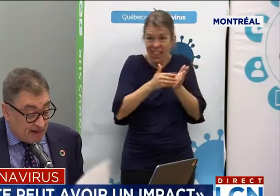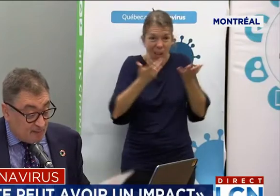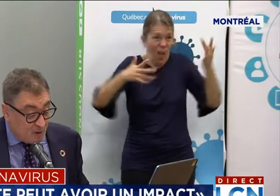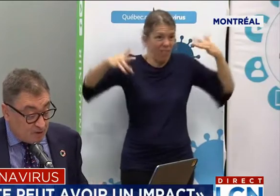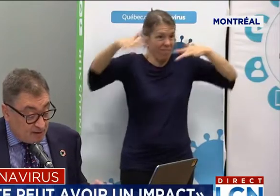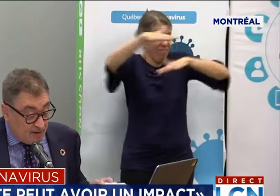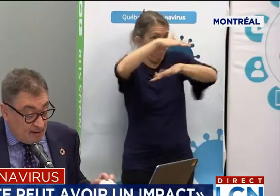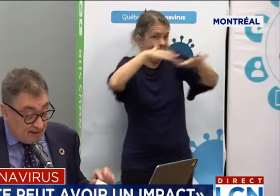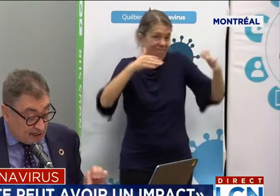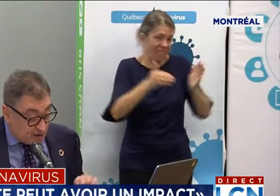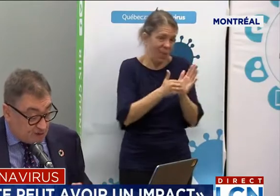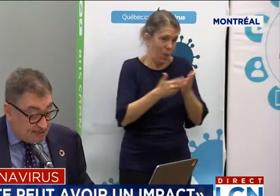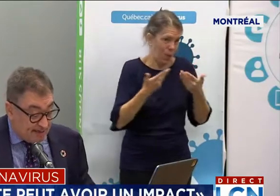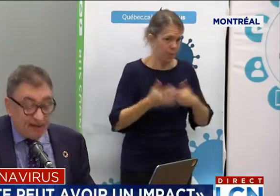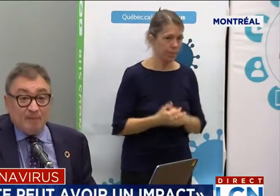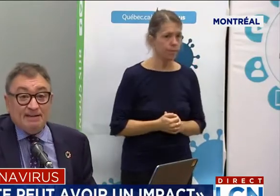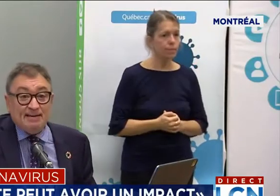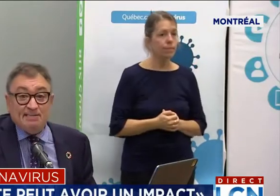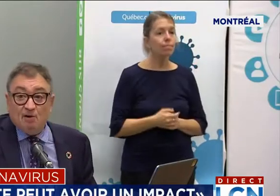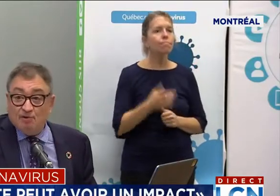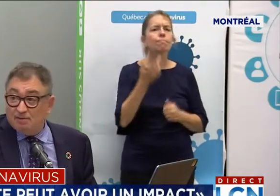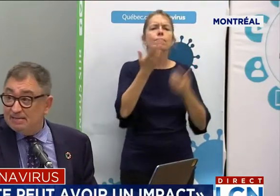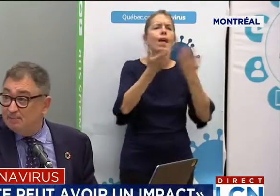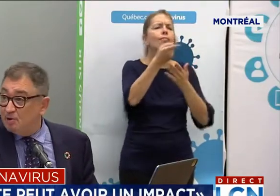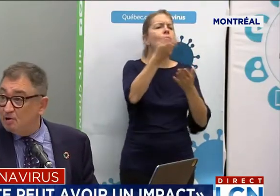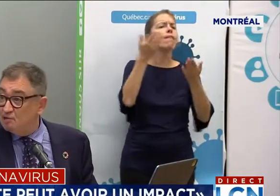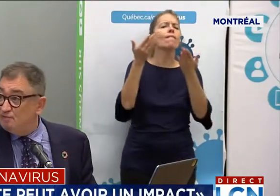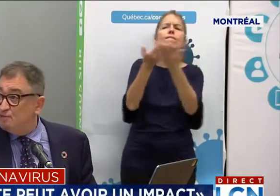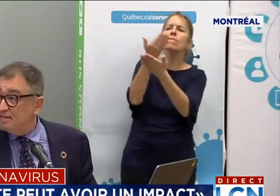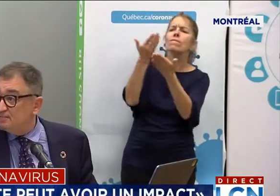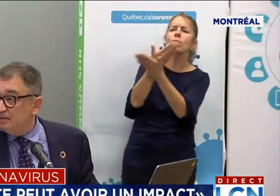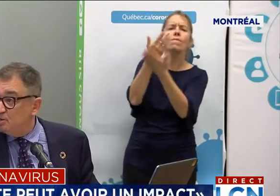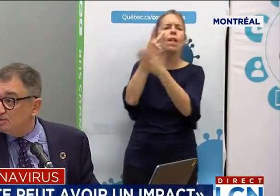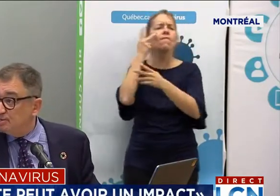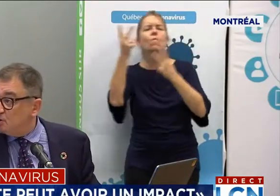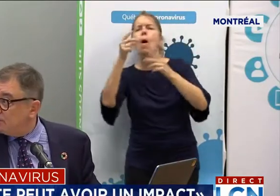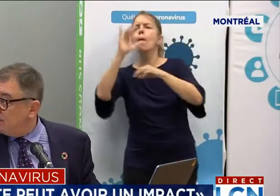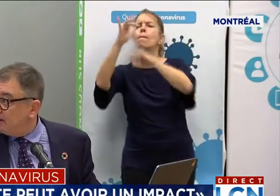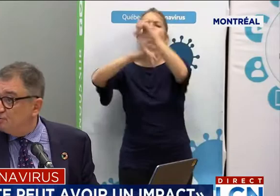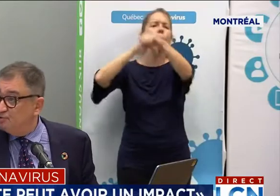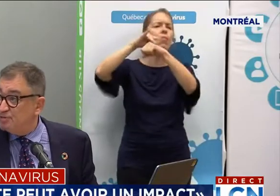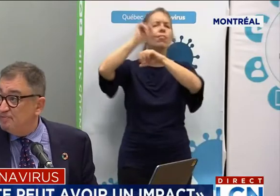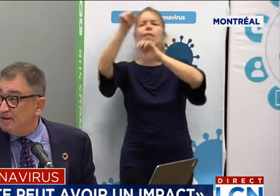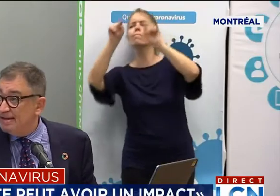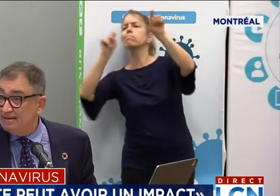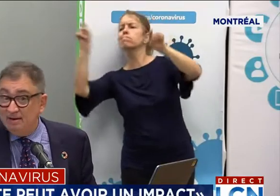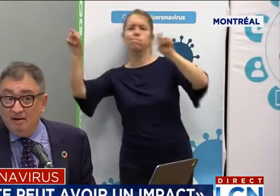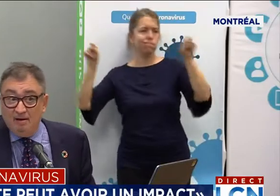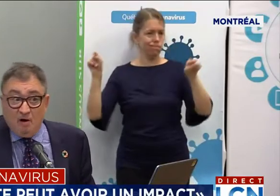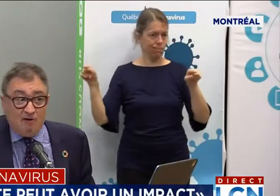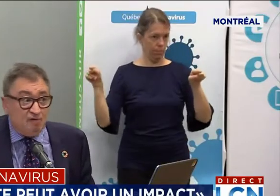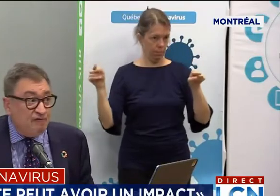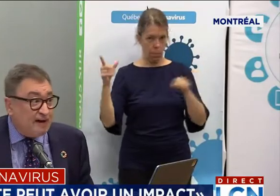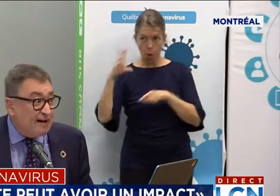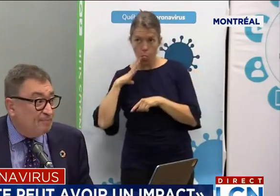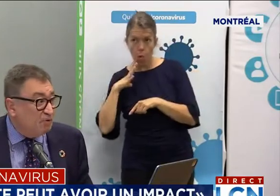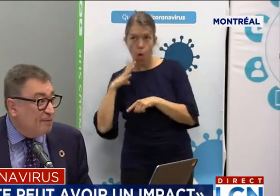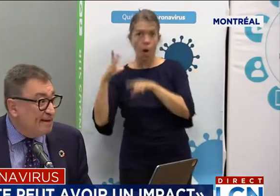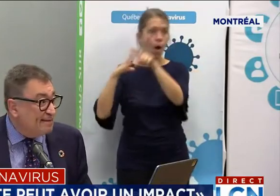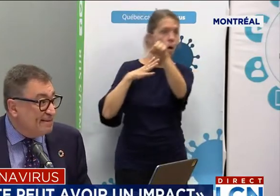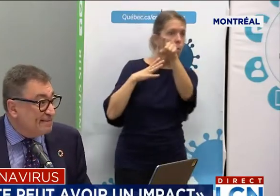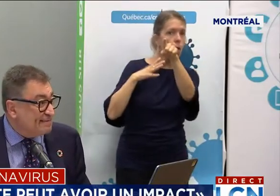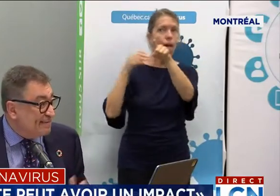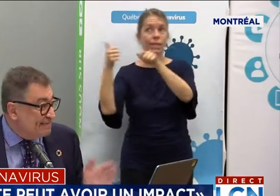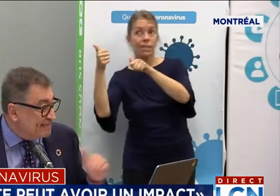vu qu'ailleurs dans le monde, il y a déjà aussi des réaugmentations. Donc, ce n pas une vue de l'esprit de dire qu'on pourrait parler d'une deuxième vague. On va tout faire